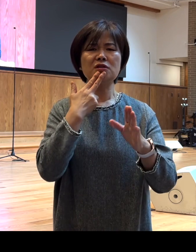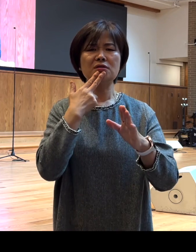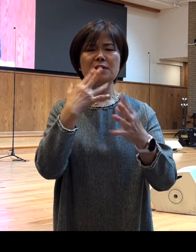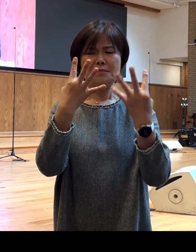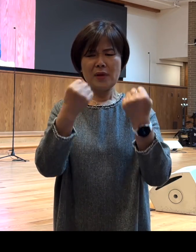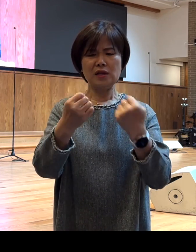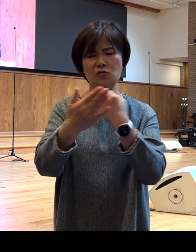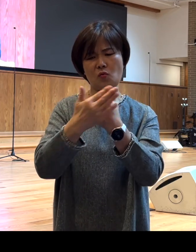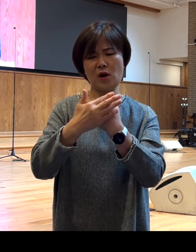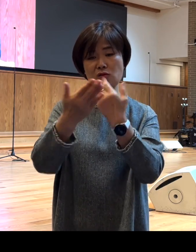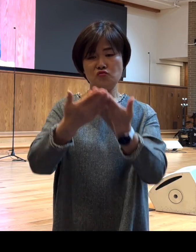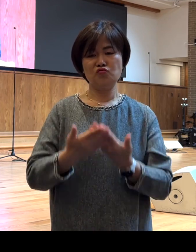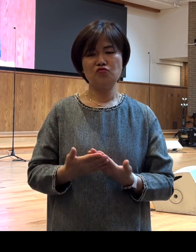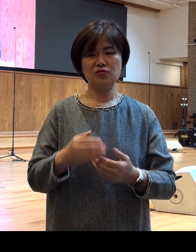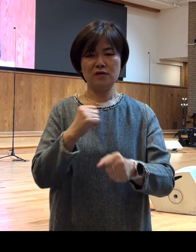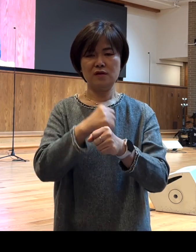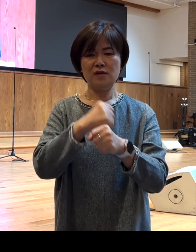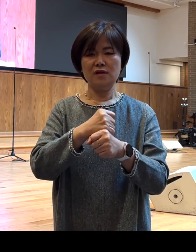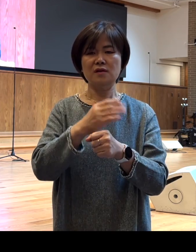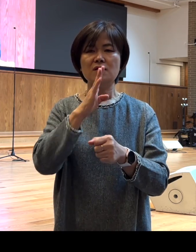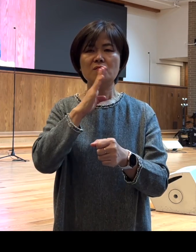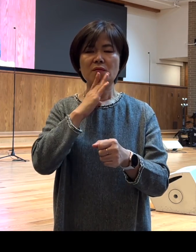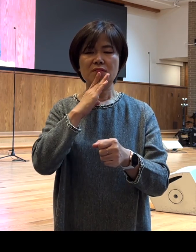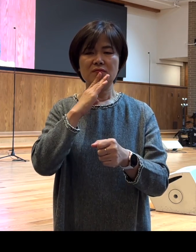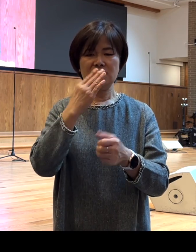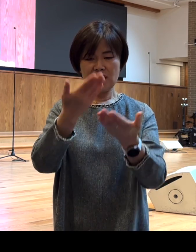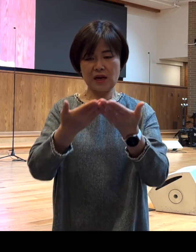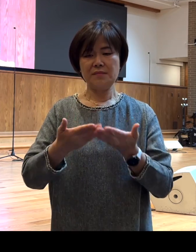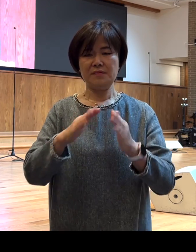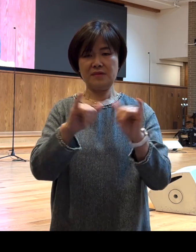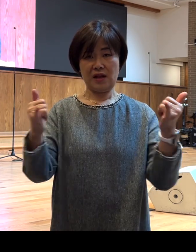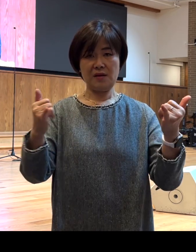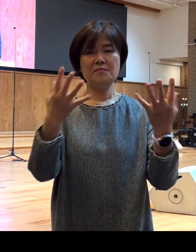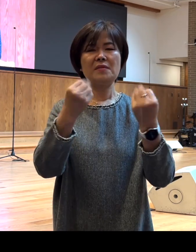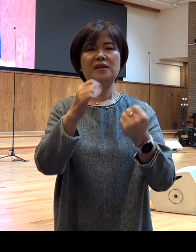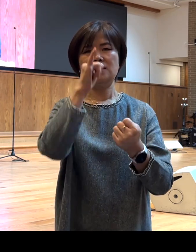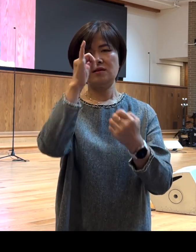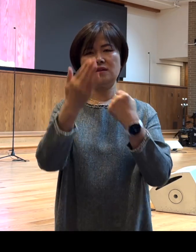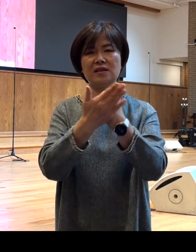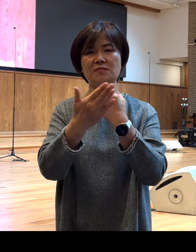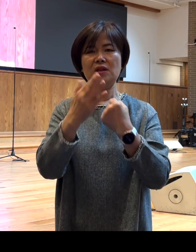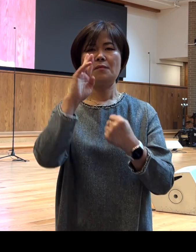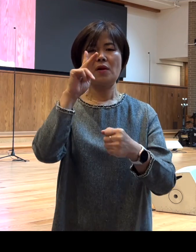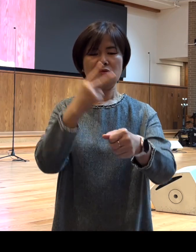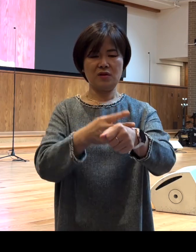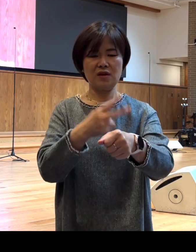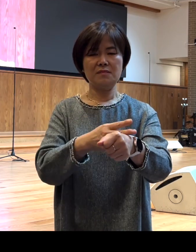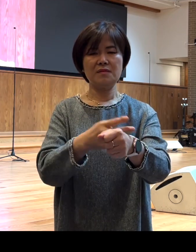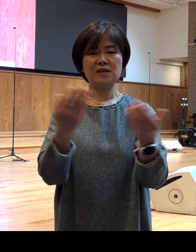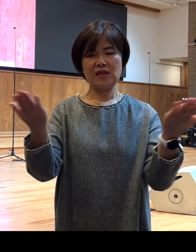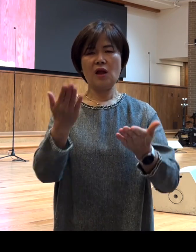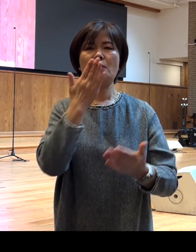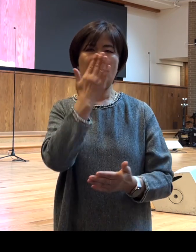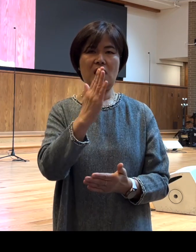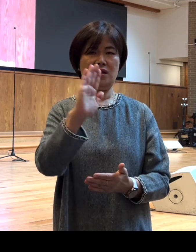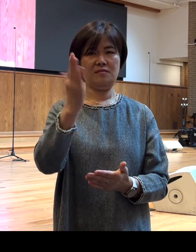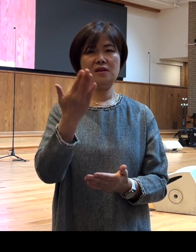조력자들, 후원자들이 있었기 때문에 그럼 바울이 바울 될 수 있었던 것입니다 그럼 비록 사람들에게는